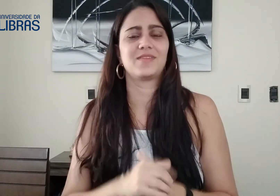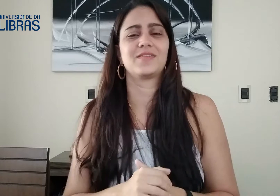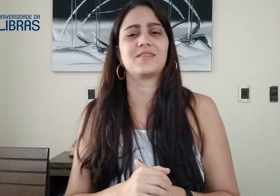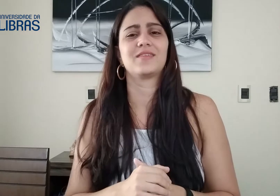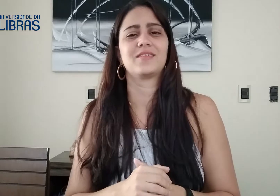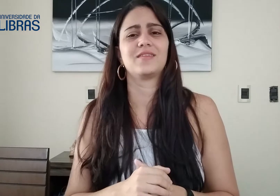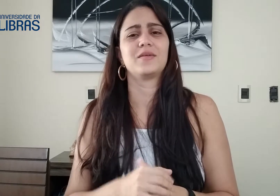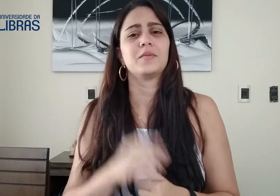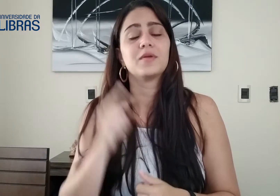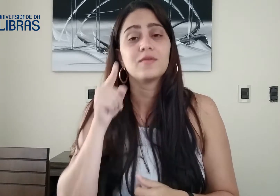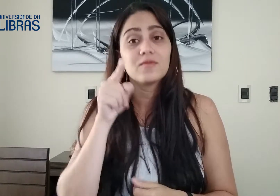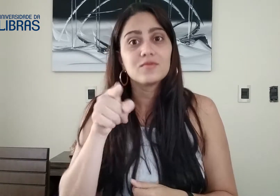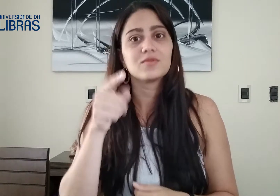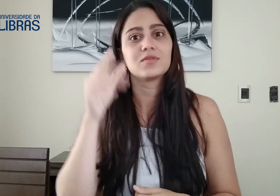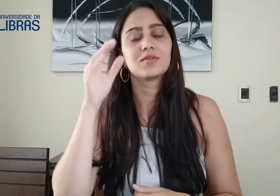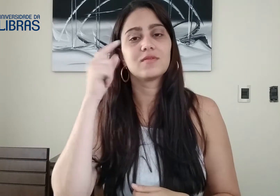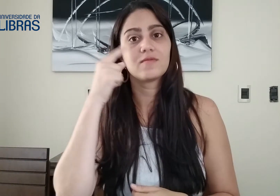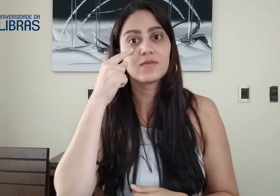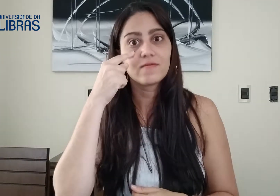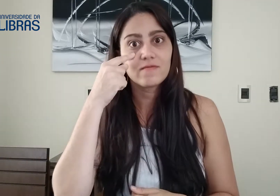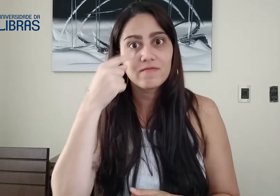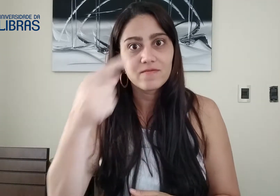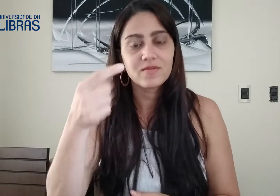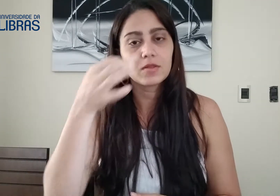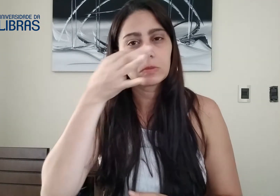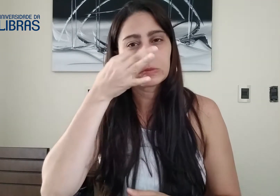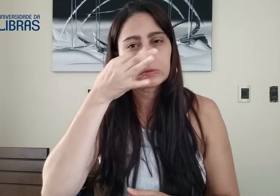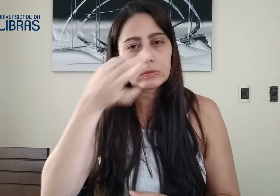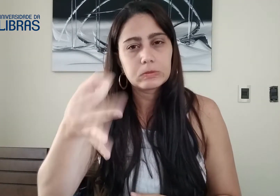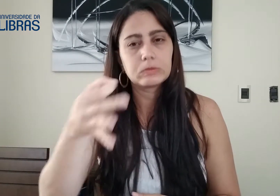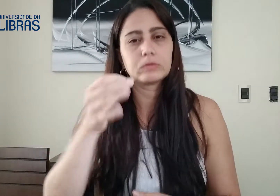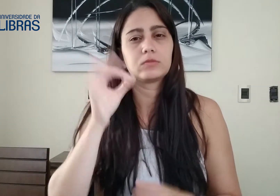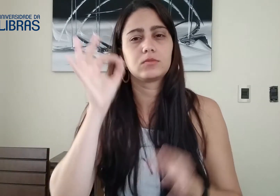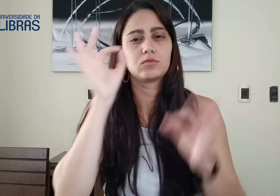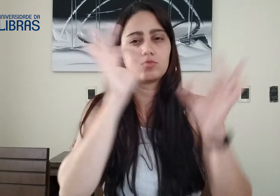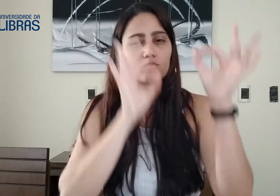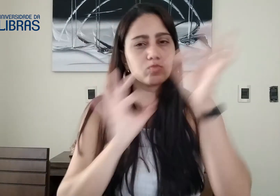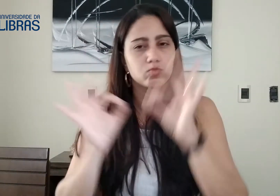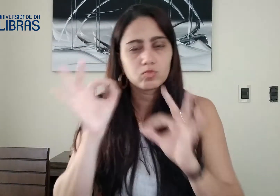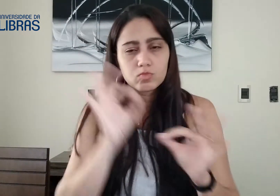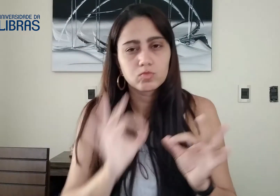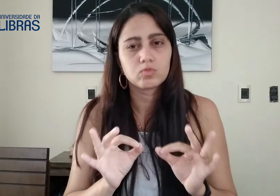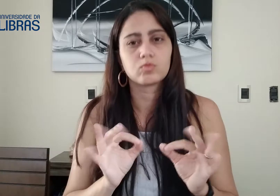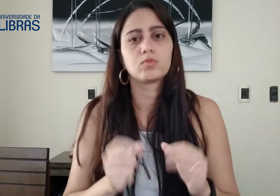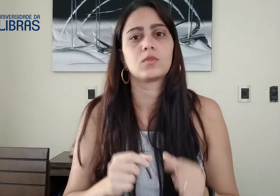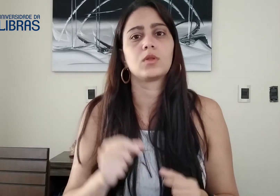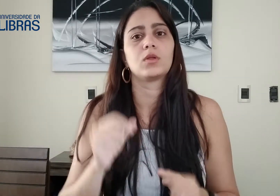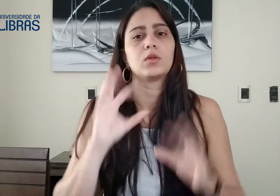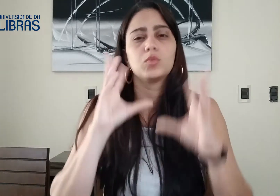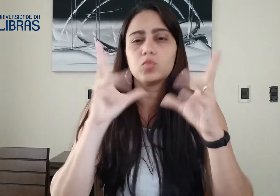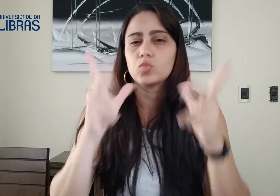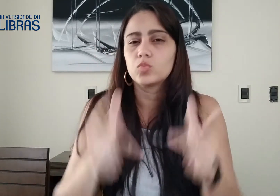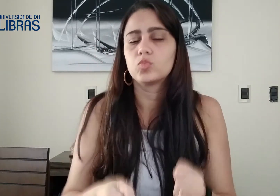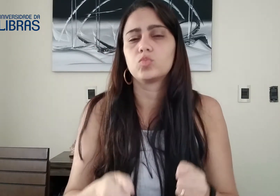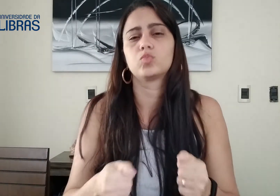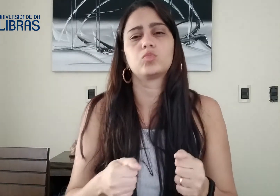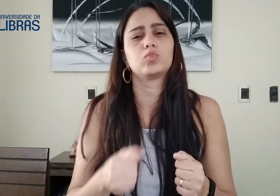Quando eu me matriculei nesse curso, eu fiquei vendo o seguinte,